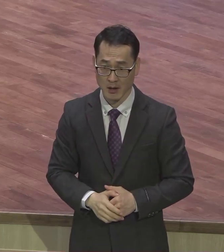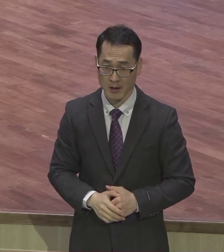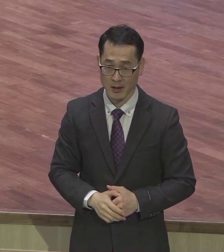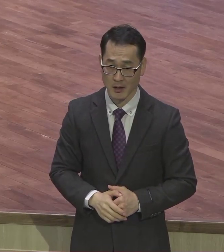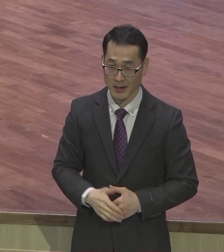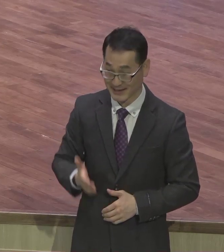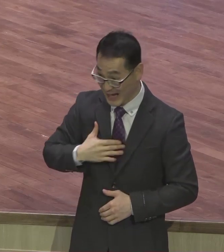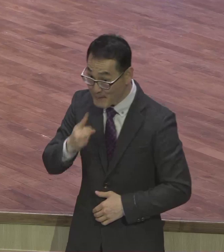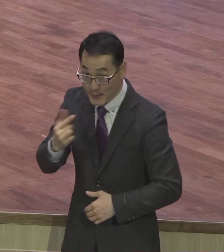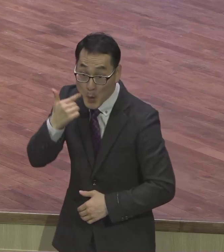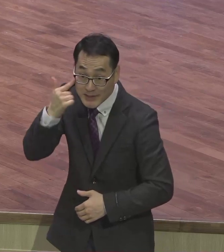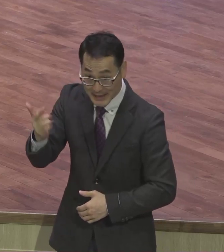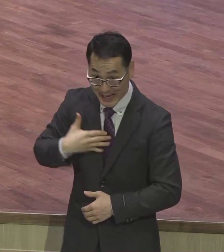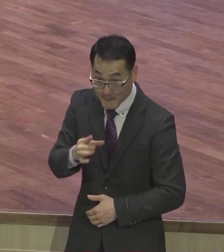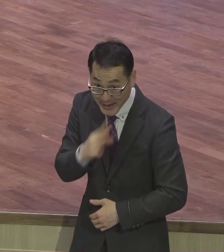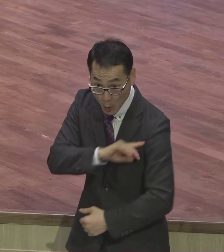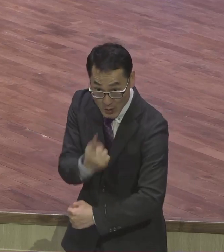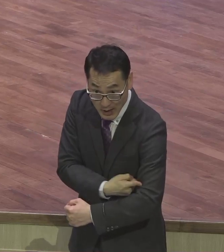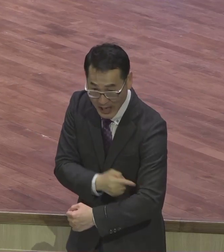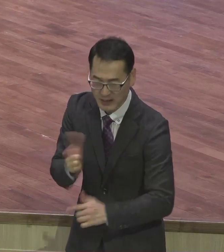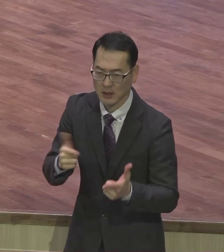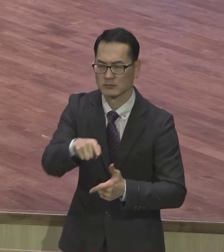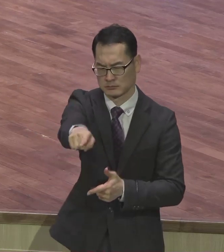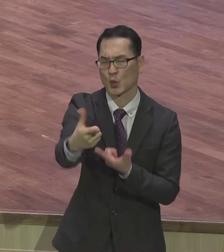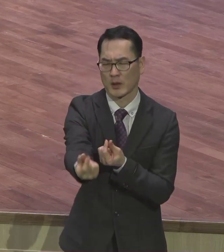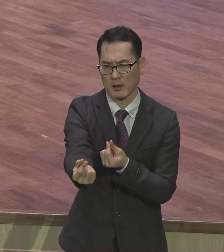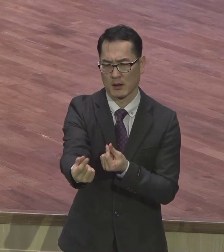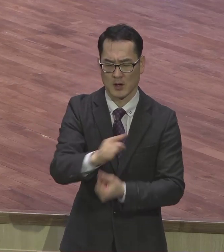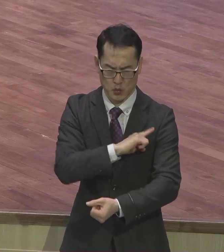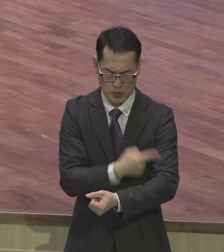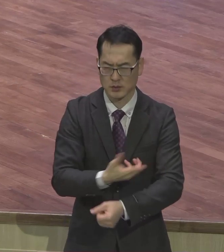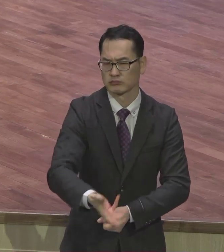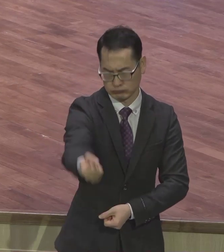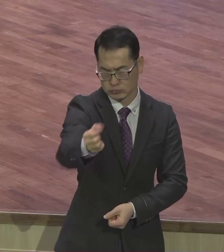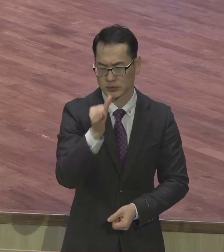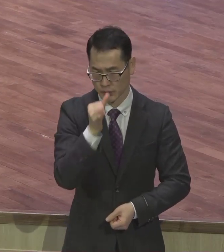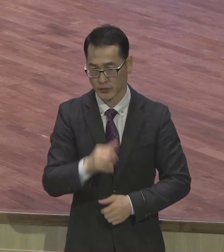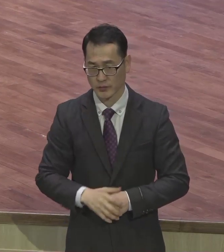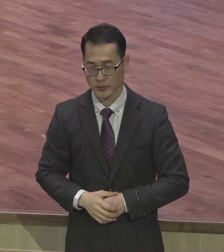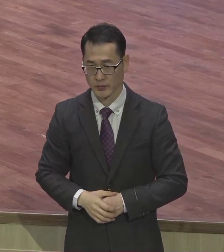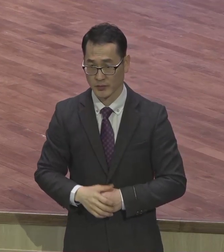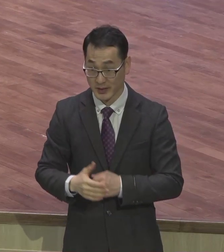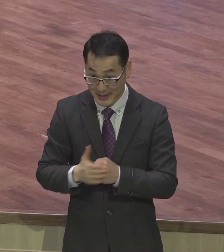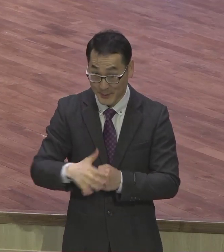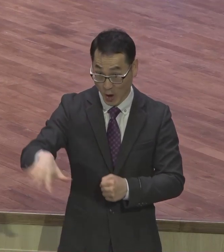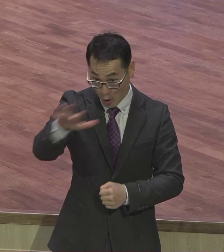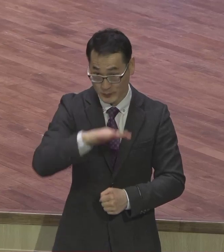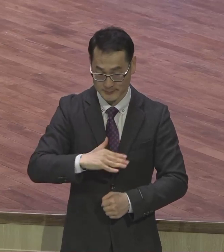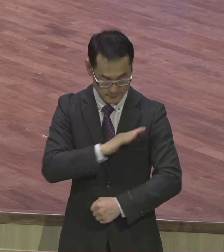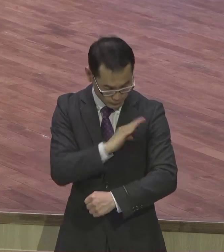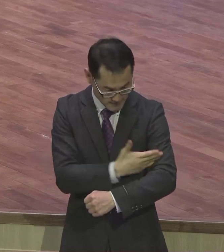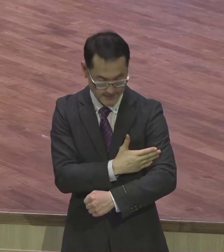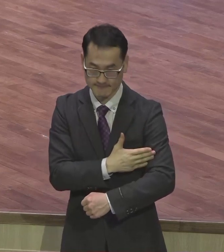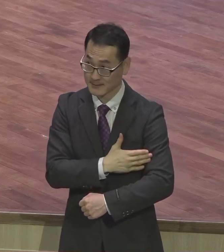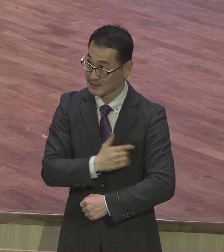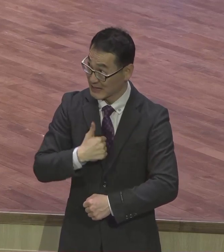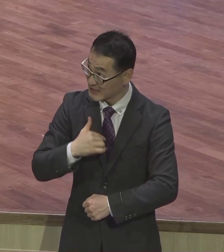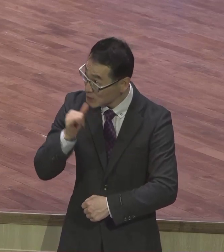권세 사용하시기 바랍니다 권세 주어서 그러니까 이걸 알고 사용하란 말이에요 오늘 우리 세 가족들은 이 사실을 알고